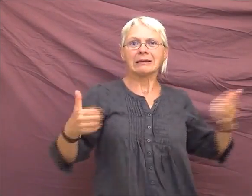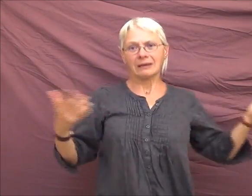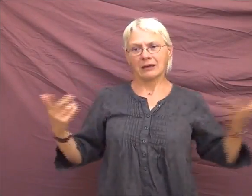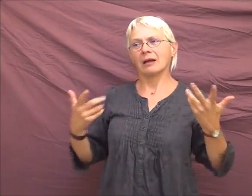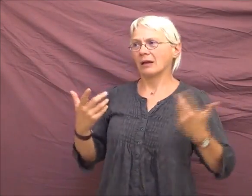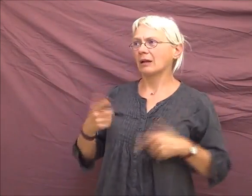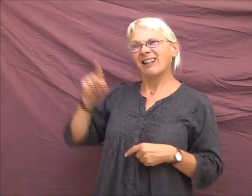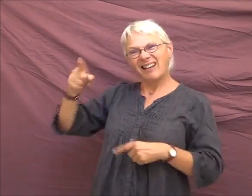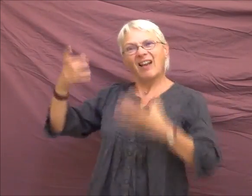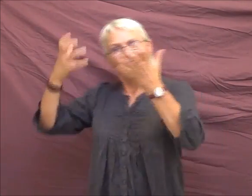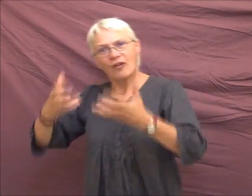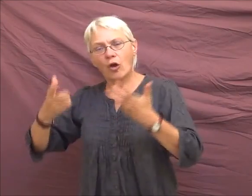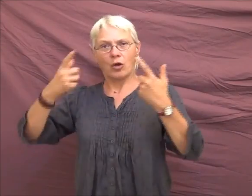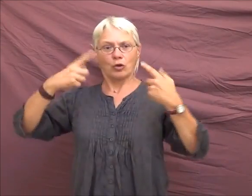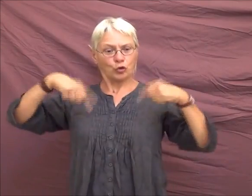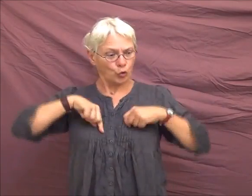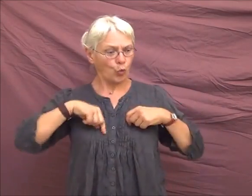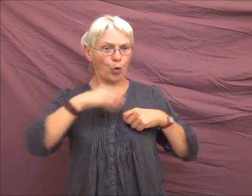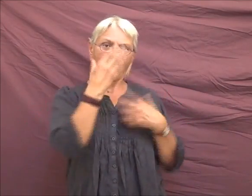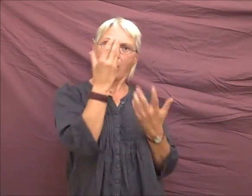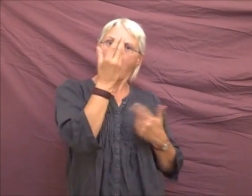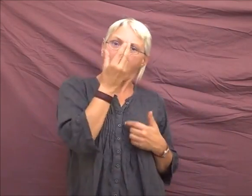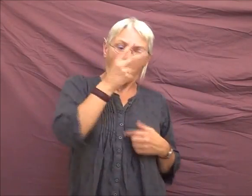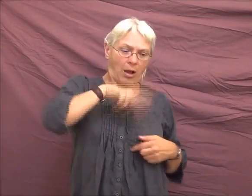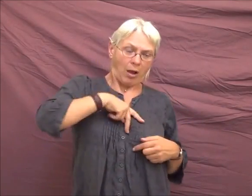à faire de nos enfants, à faire de vous, des cobayes.